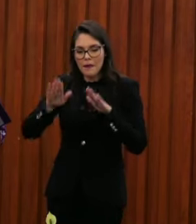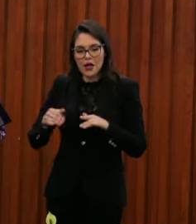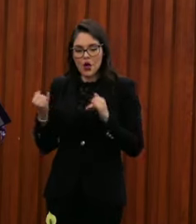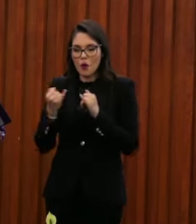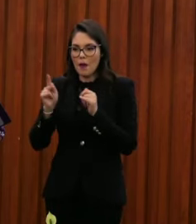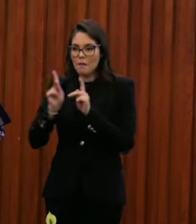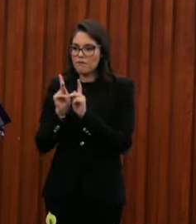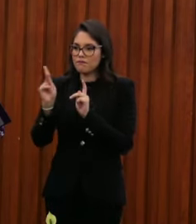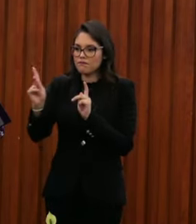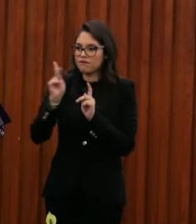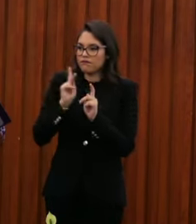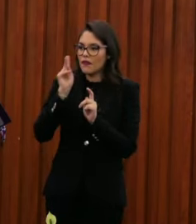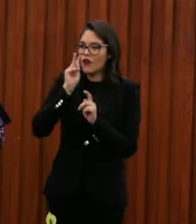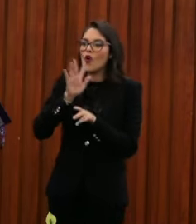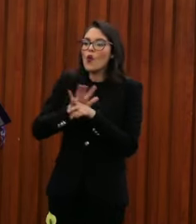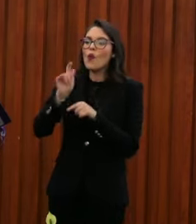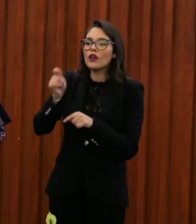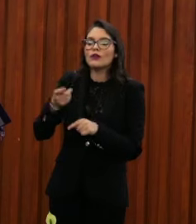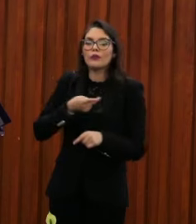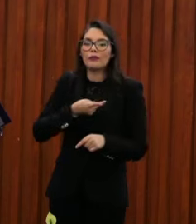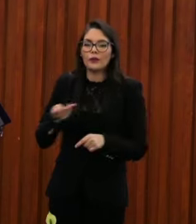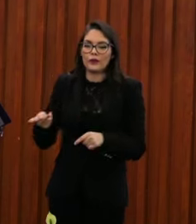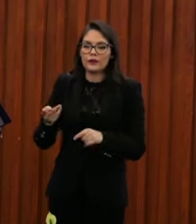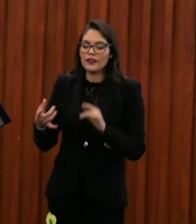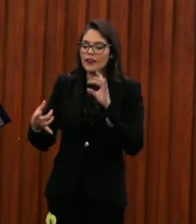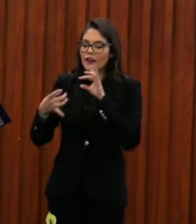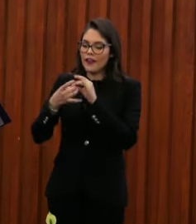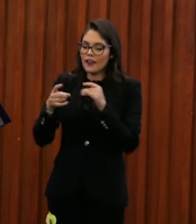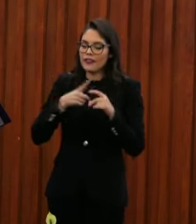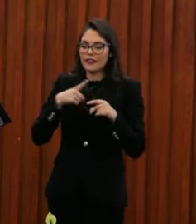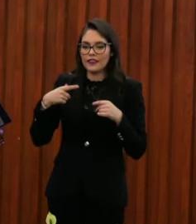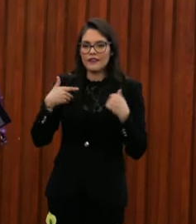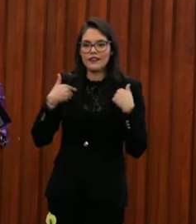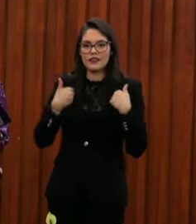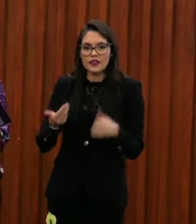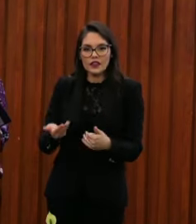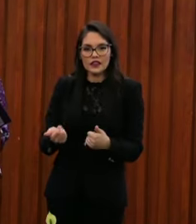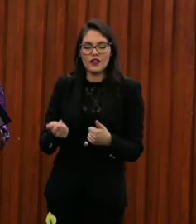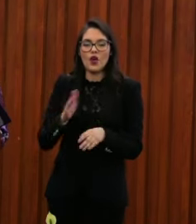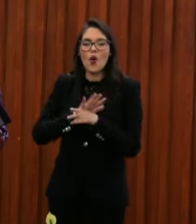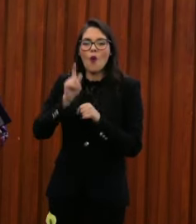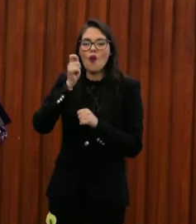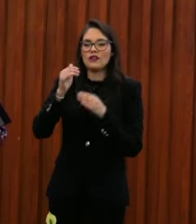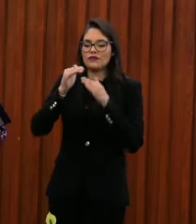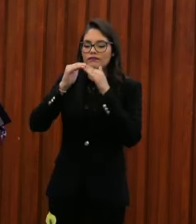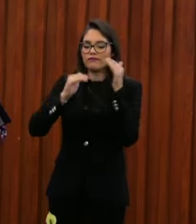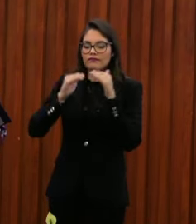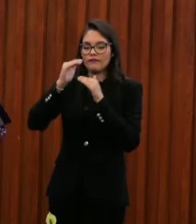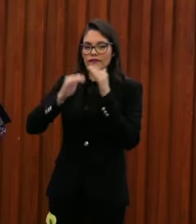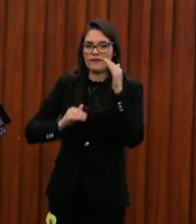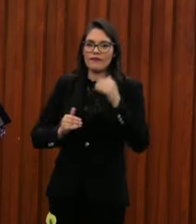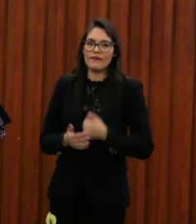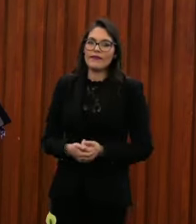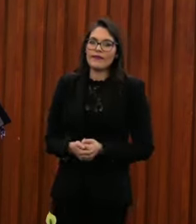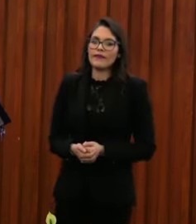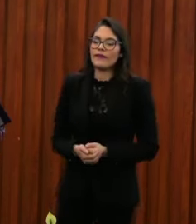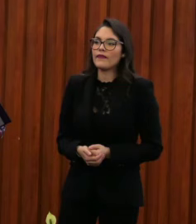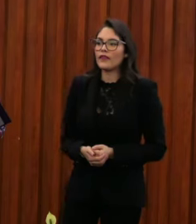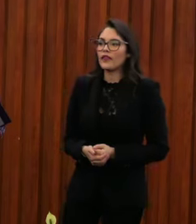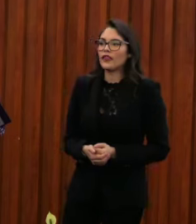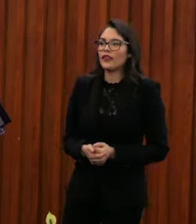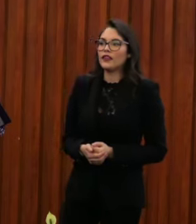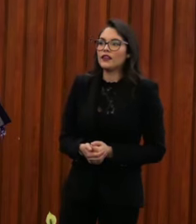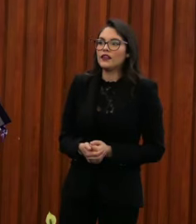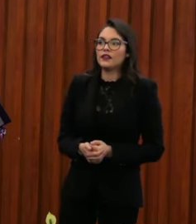no estamos viendo la pobreza y tampoco estamos viendo la desigualdad. En este sentido, recomiendo que